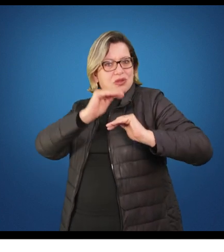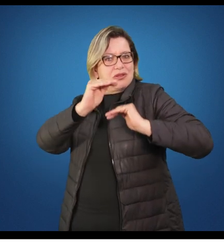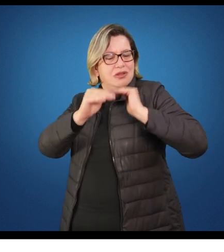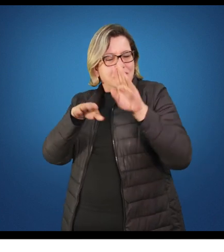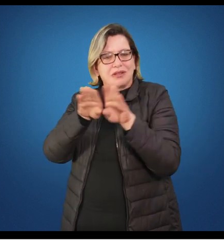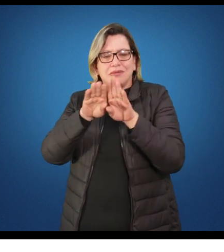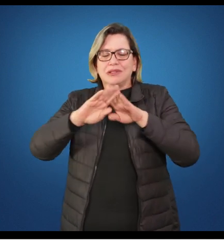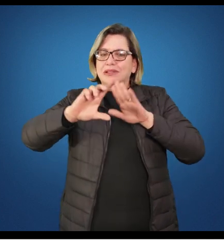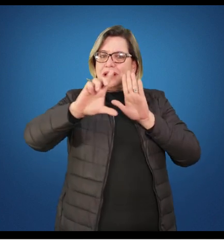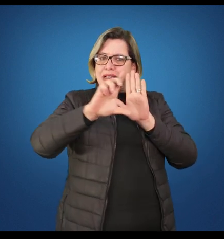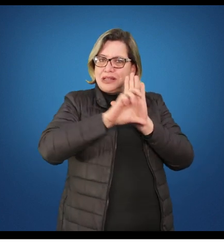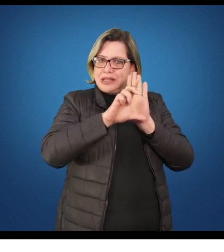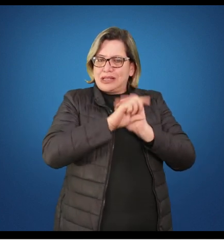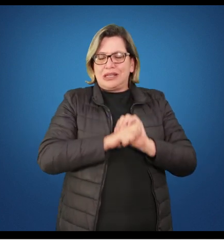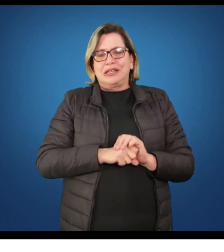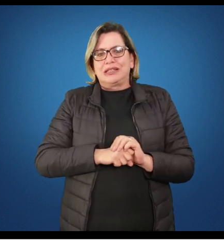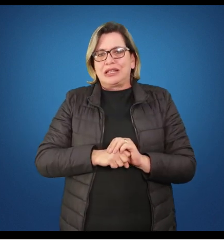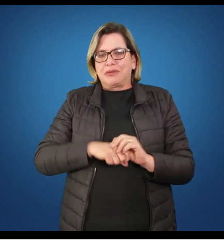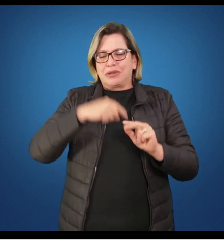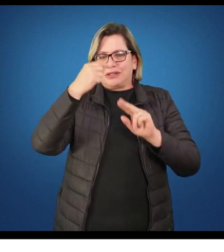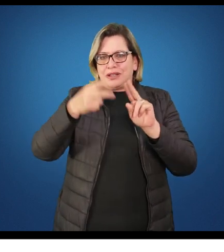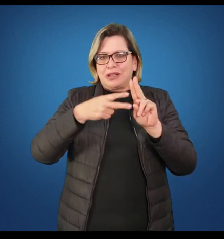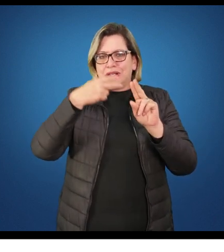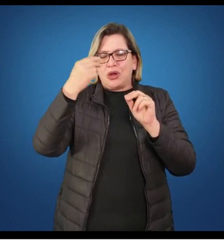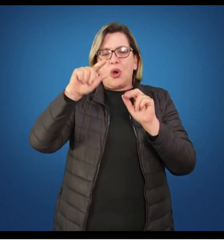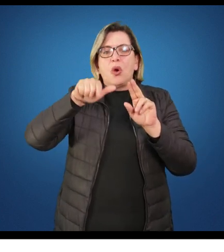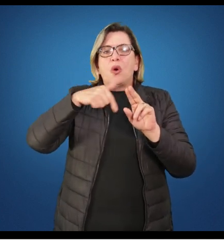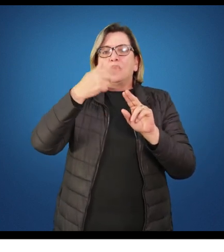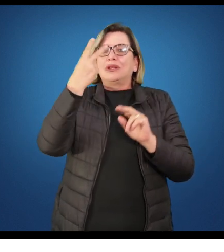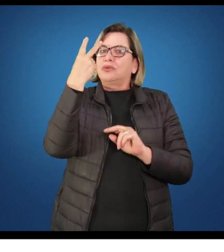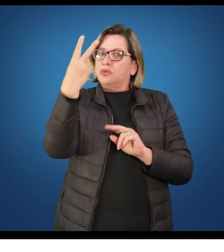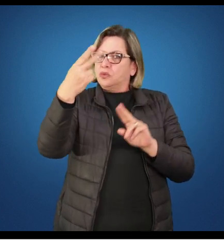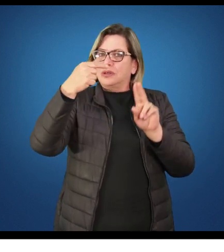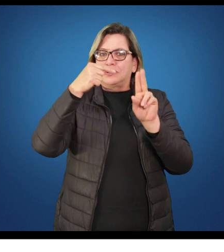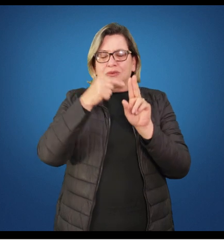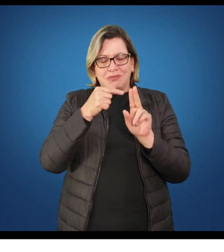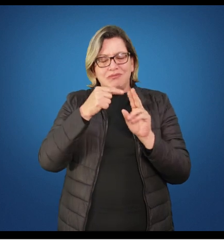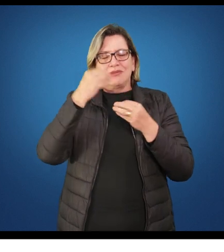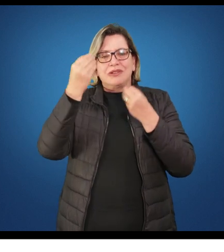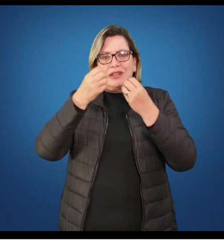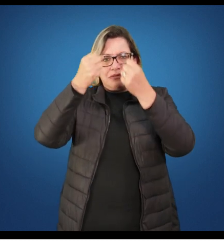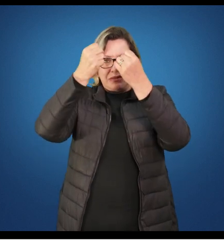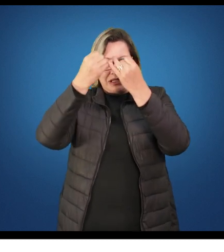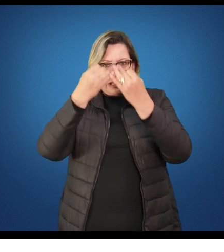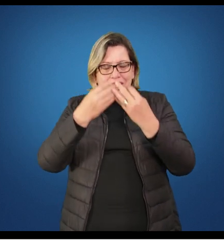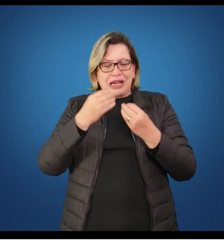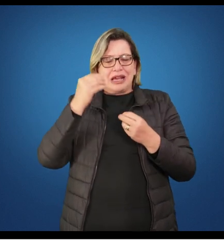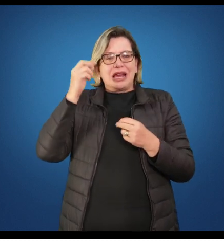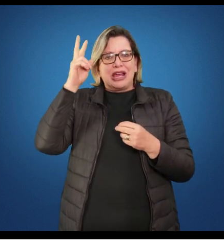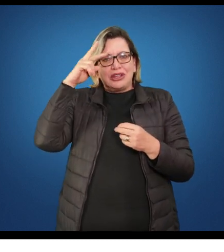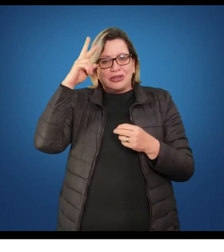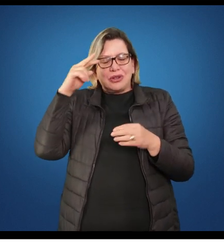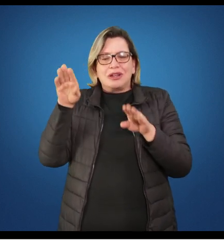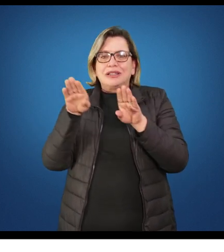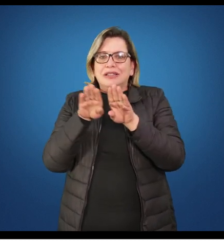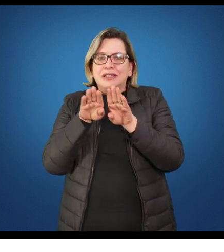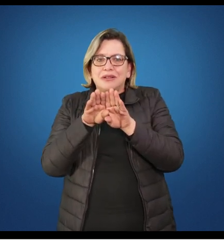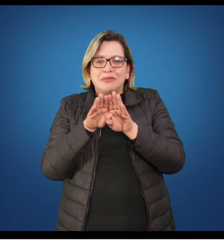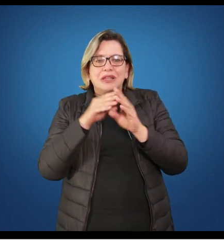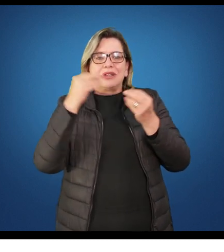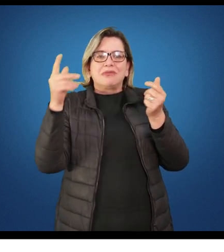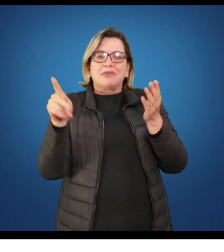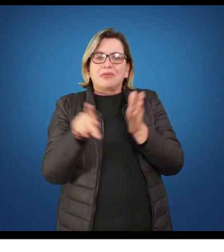legislação. Temos duas unidades, uma que vai falar da história e das concepções de criança e outra da história e das